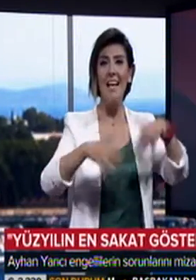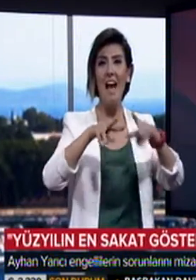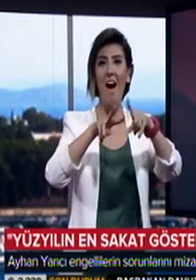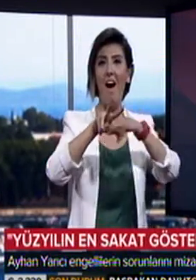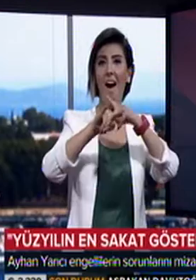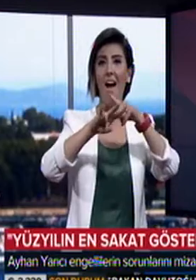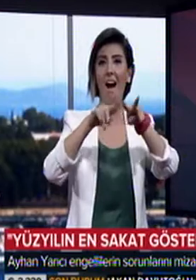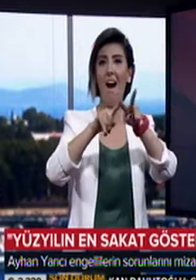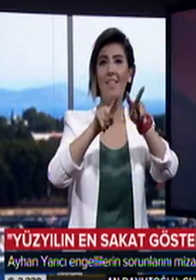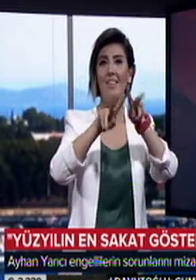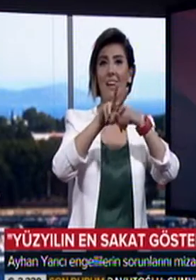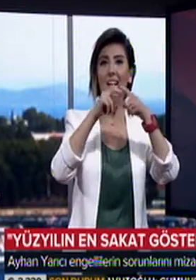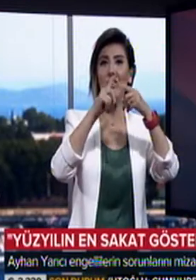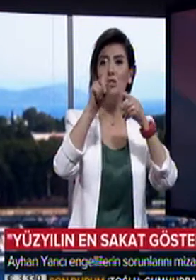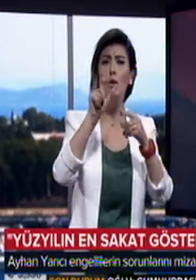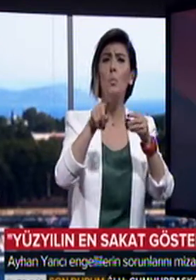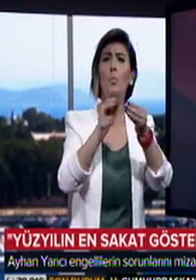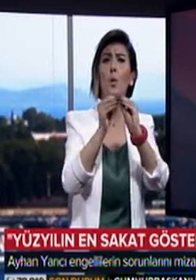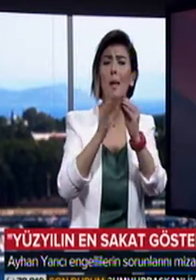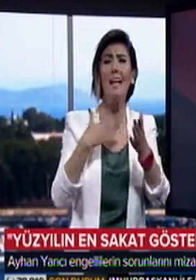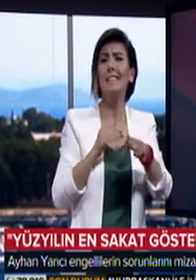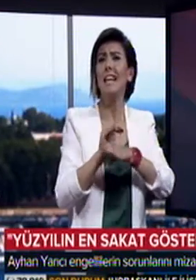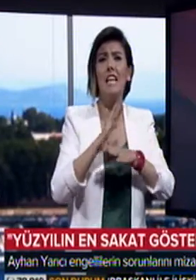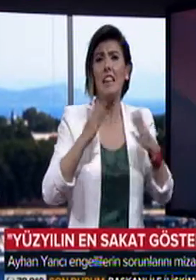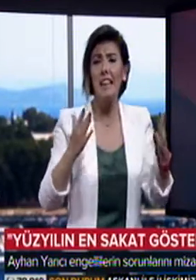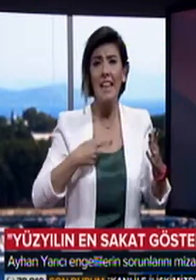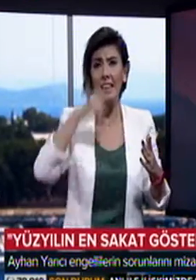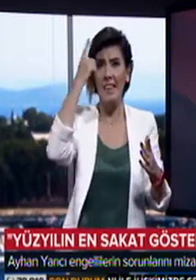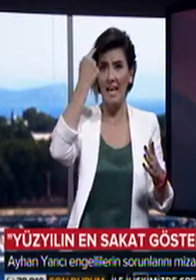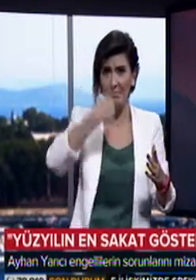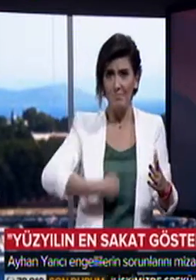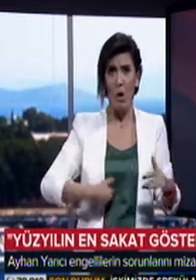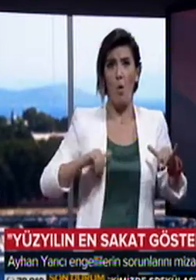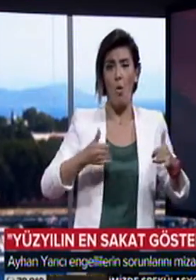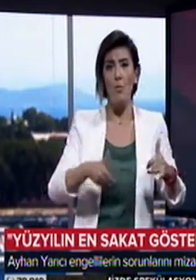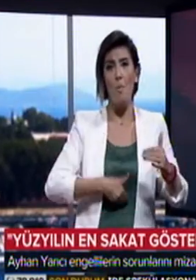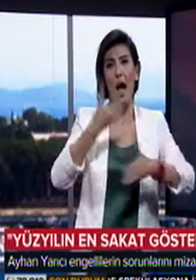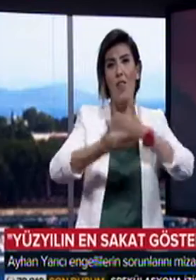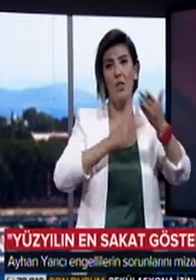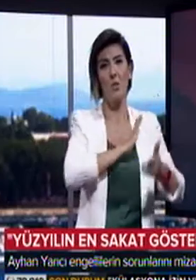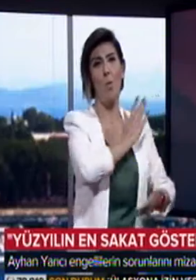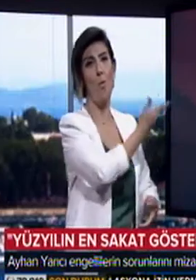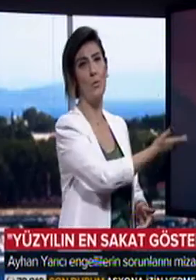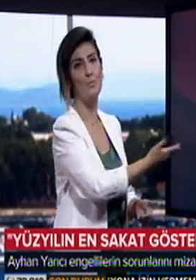Yarıcı bu sorunları ve yaşadıklarını tek kişilik oyununda mizahi bir dille anlatıyor.